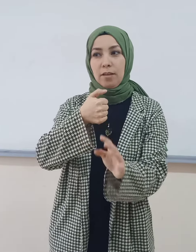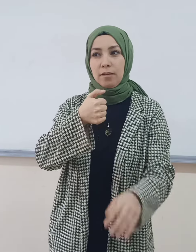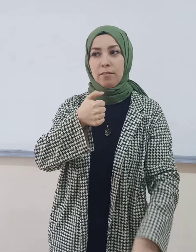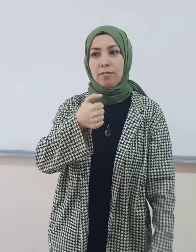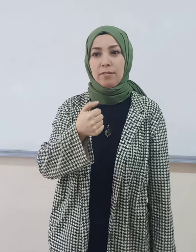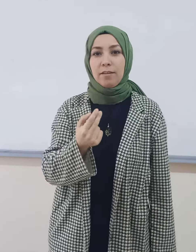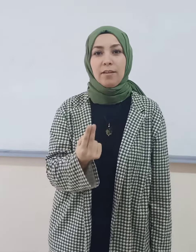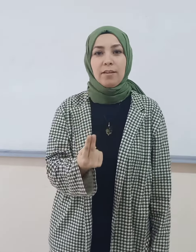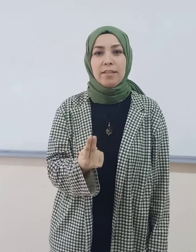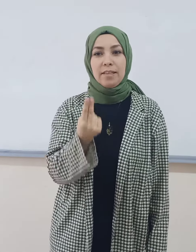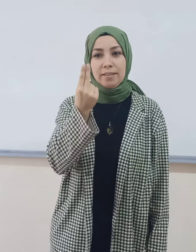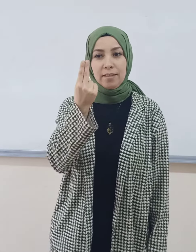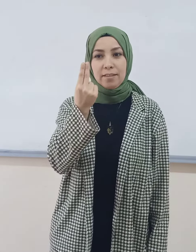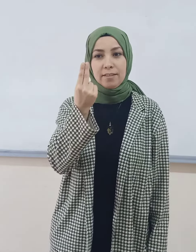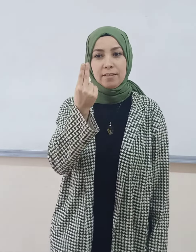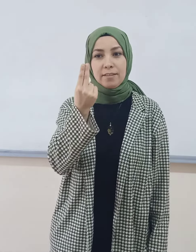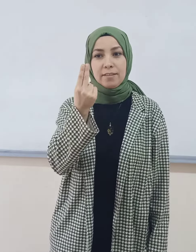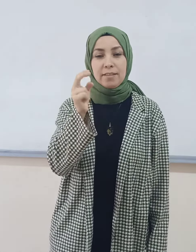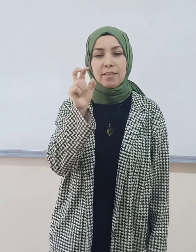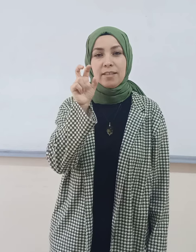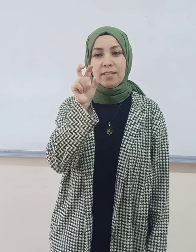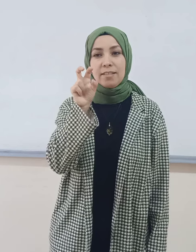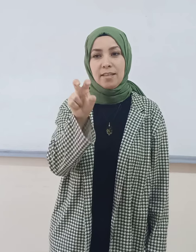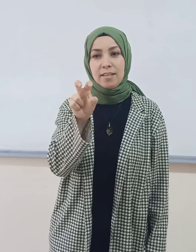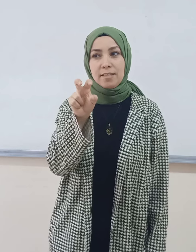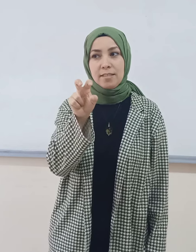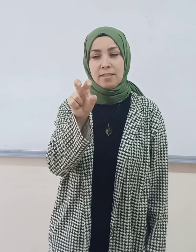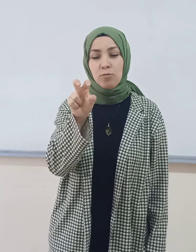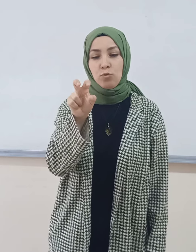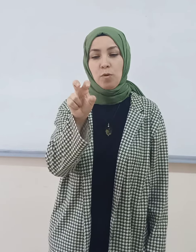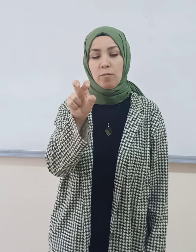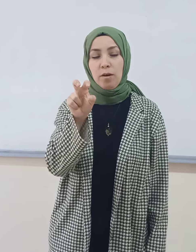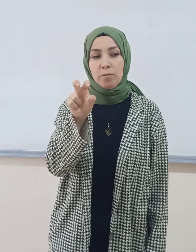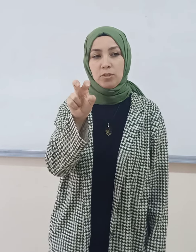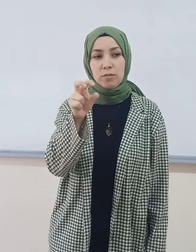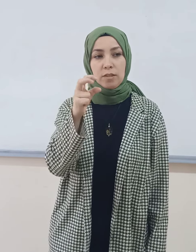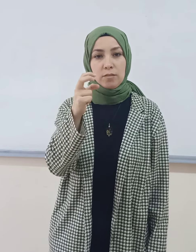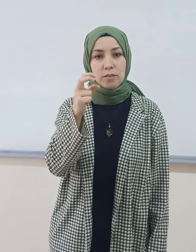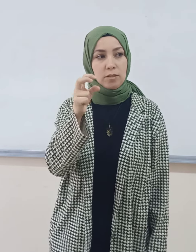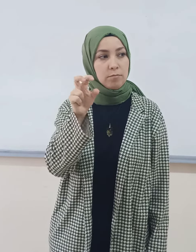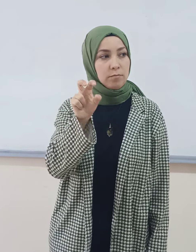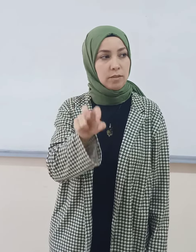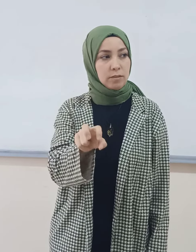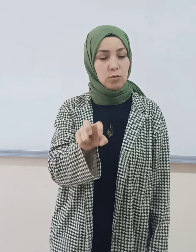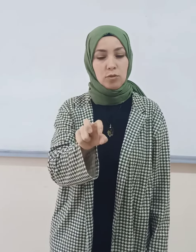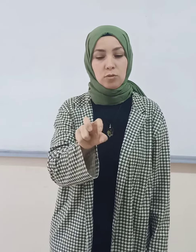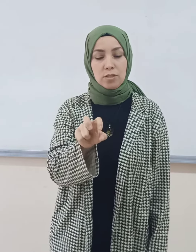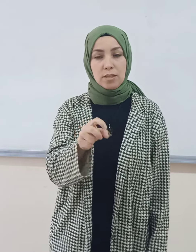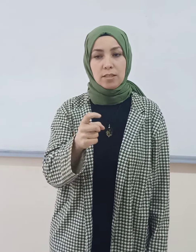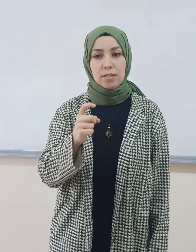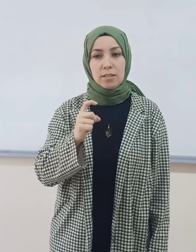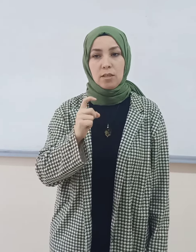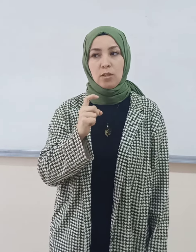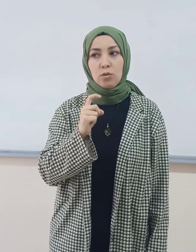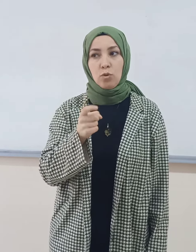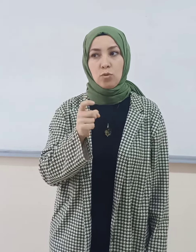yani. 7, 8, 3 parmağımla çiftlik bu arada. Evet. Öne doğru. 8, 9,